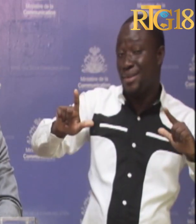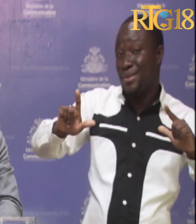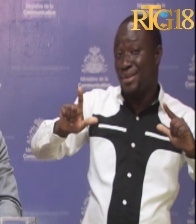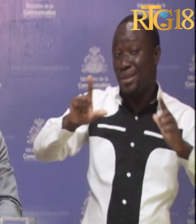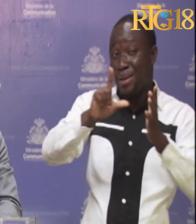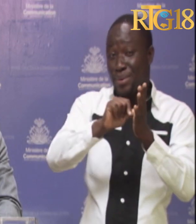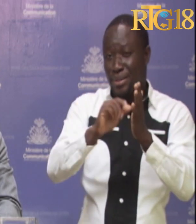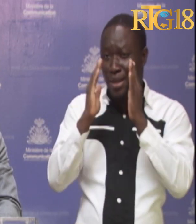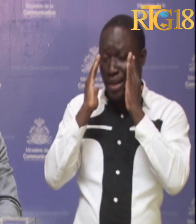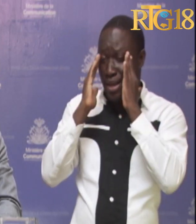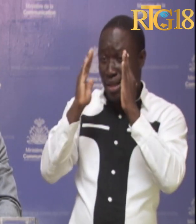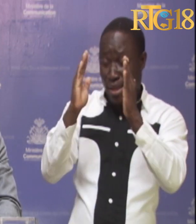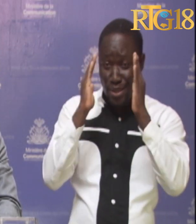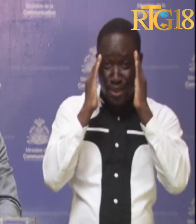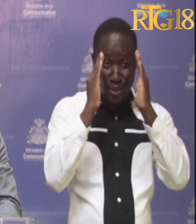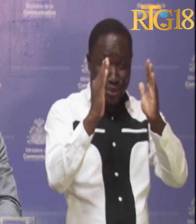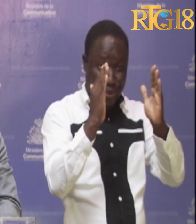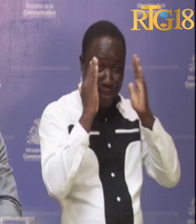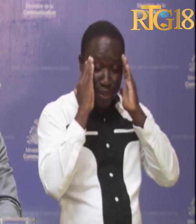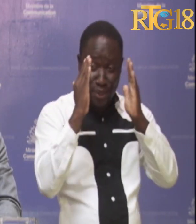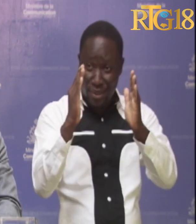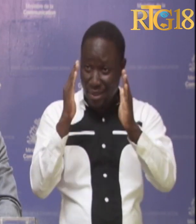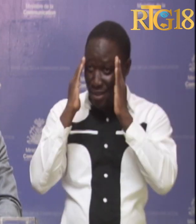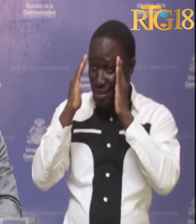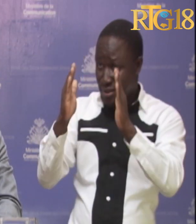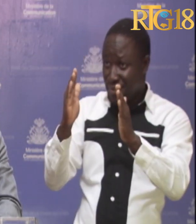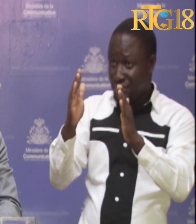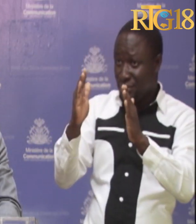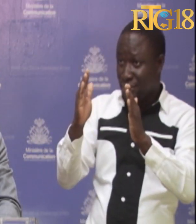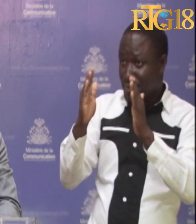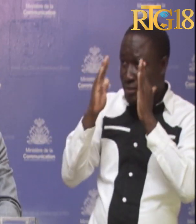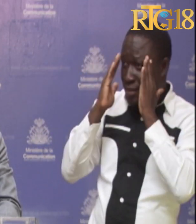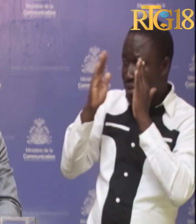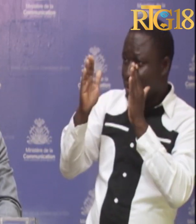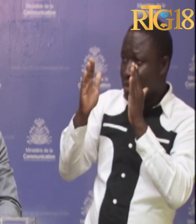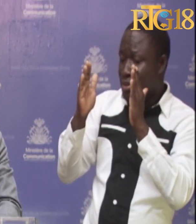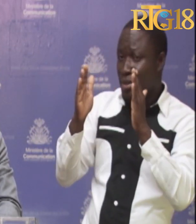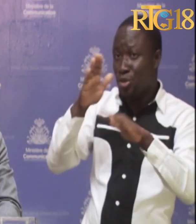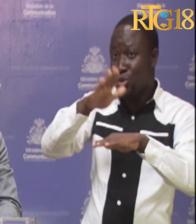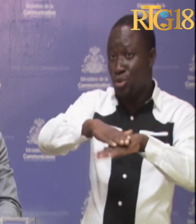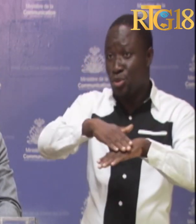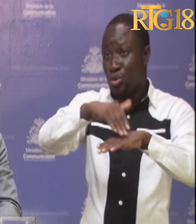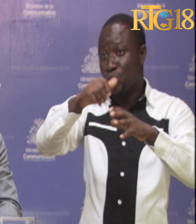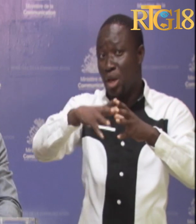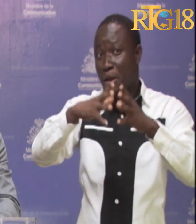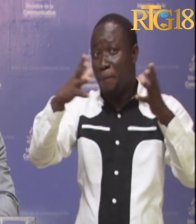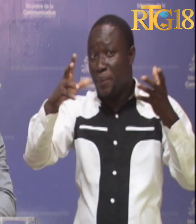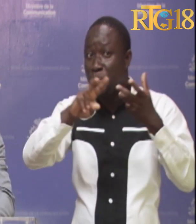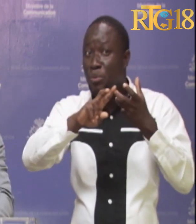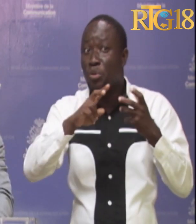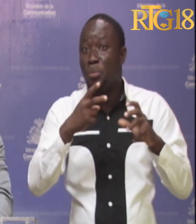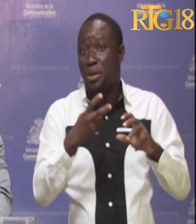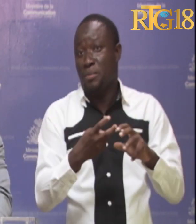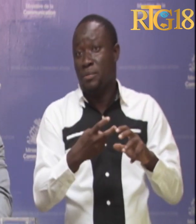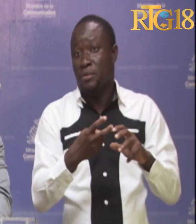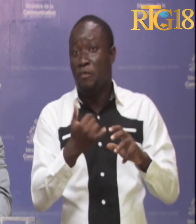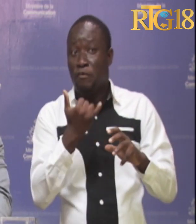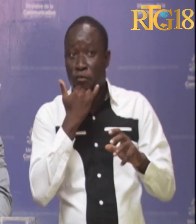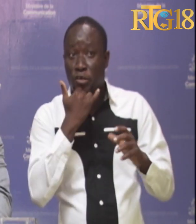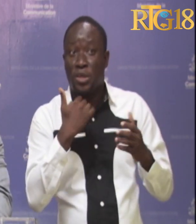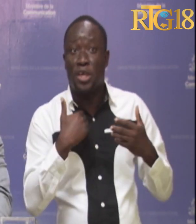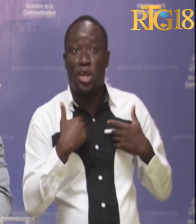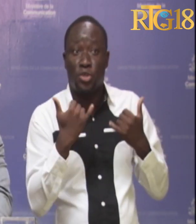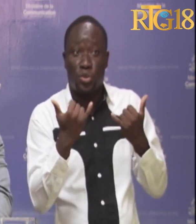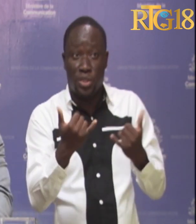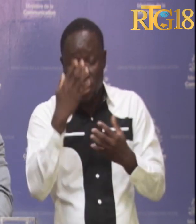l'attention doit être attirée ou tout au moins le voile doit être levée sur certaines dérives décelées dans l'écosystème